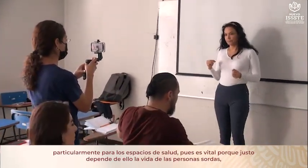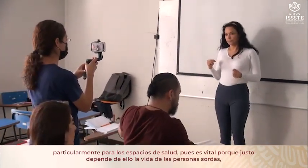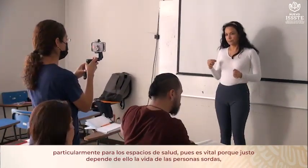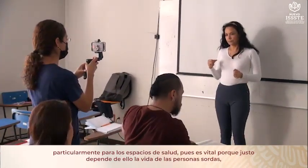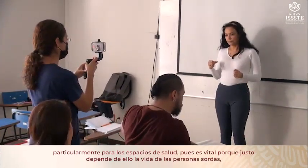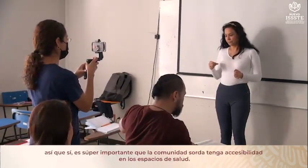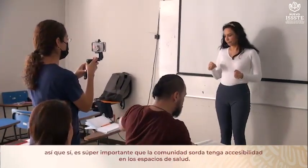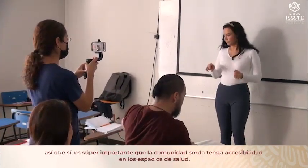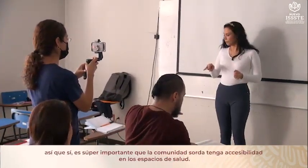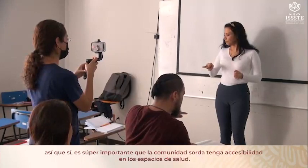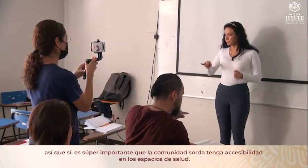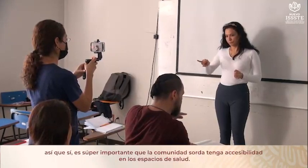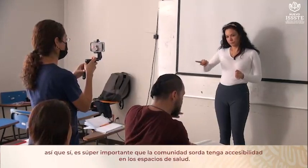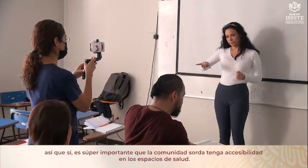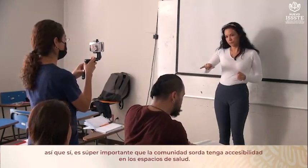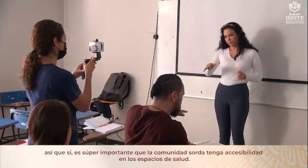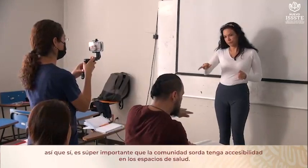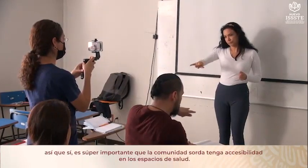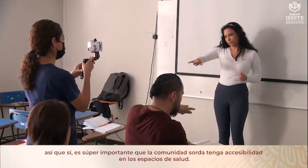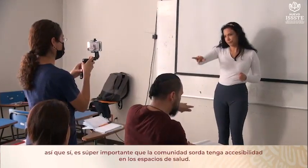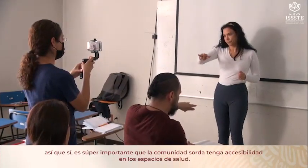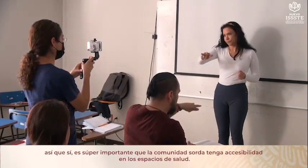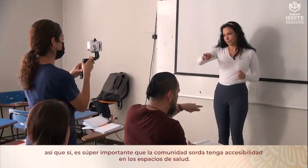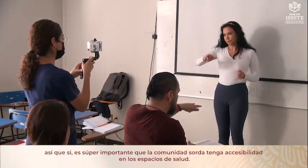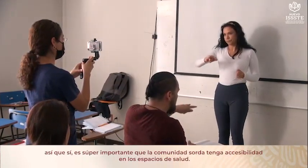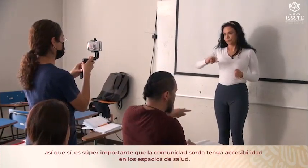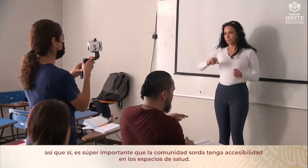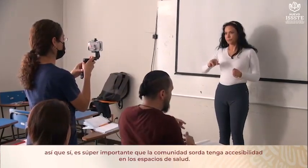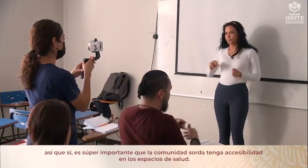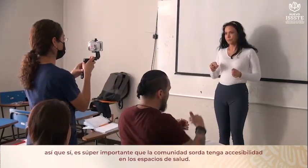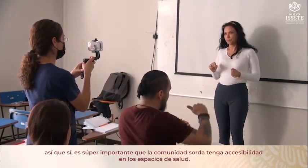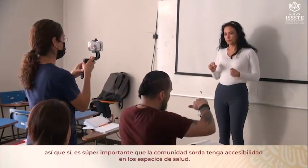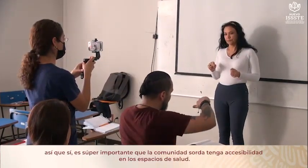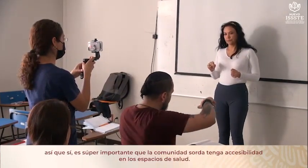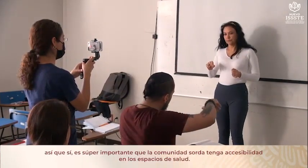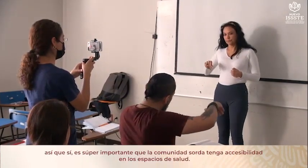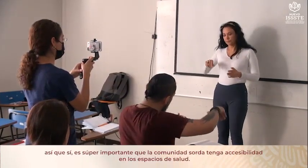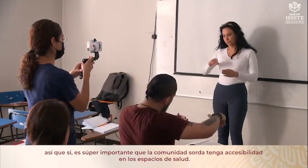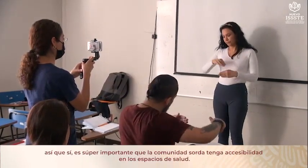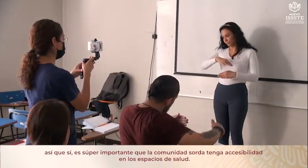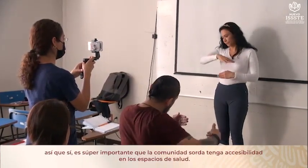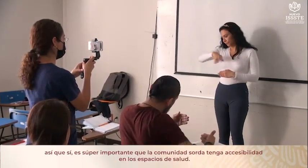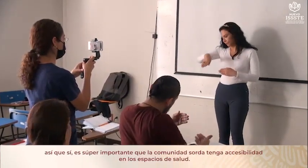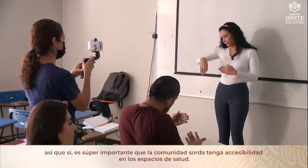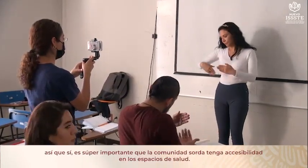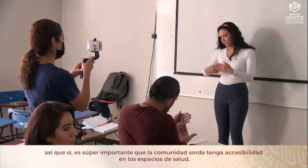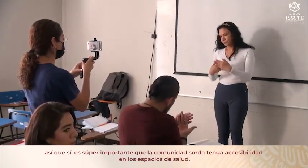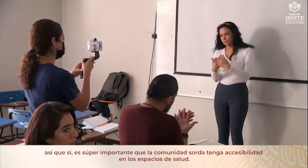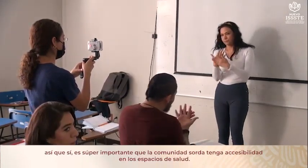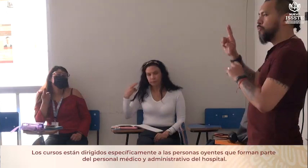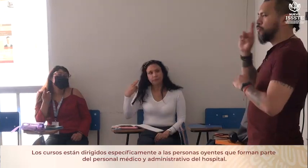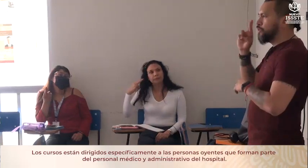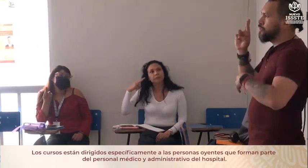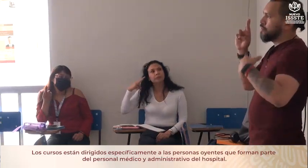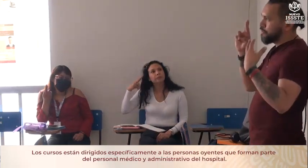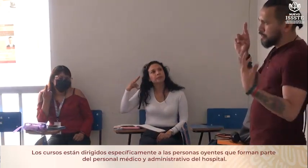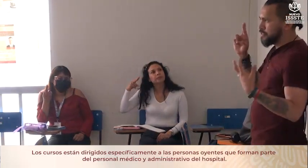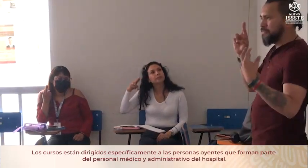sordas así que sí, es súper importante que la comunidad sorda tenga accesibilidad en los espacios de salud. Los cursos están dirigidos